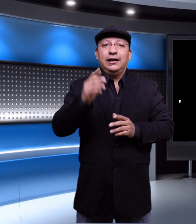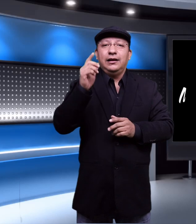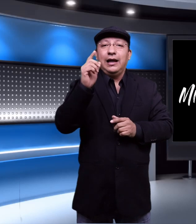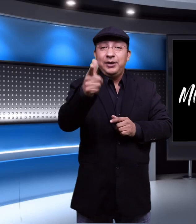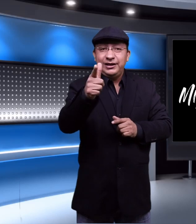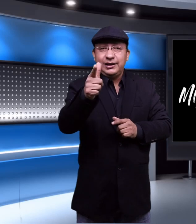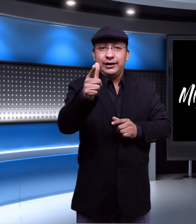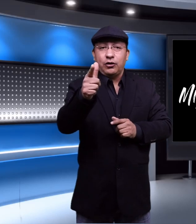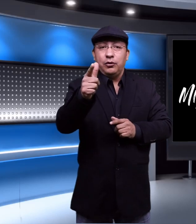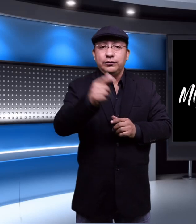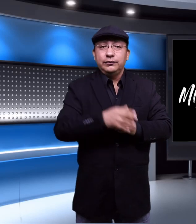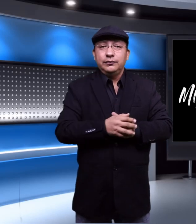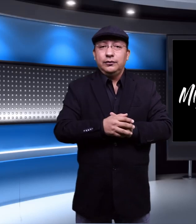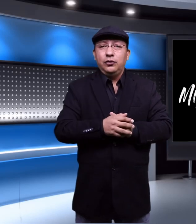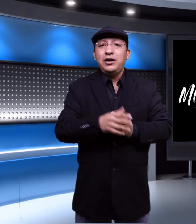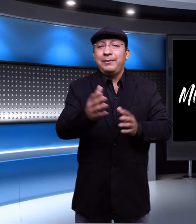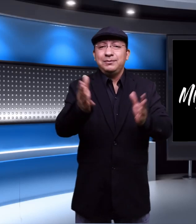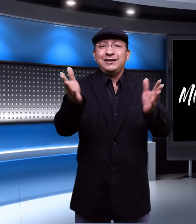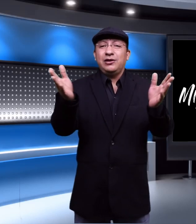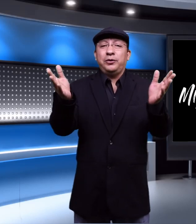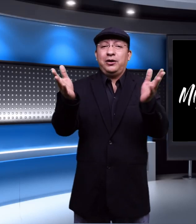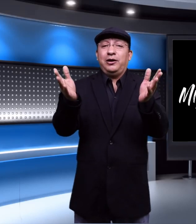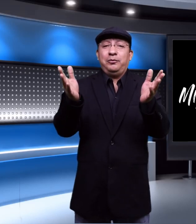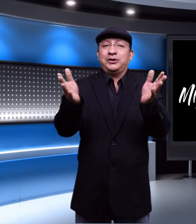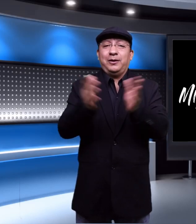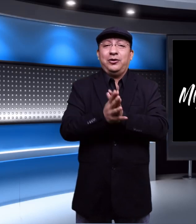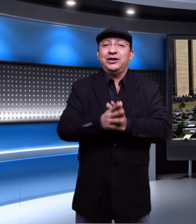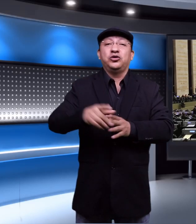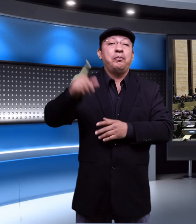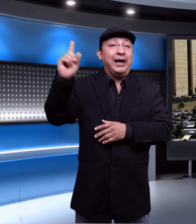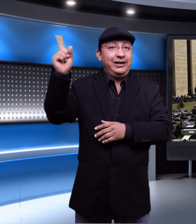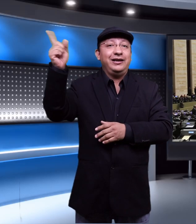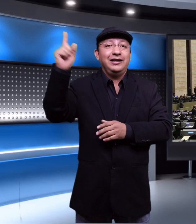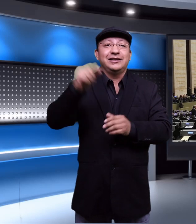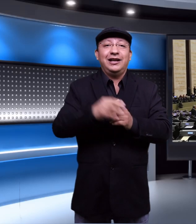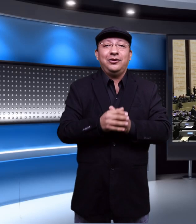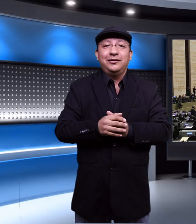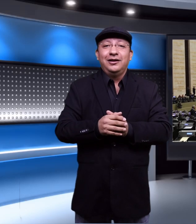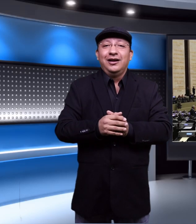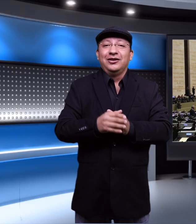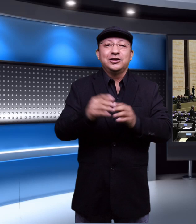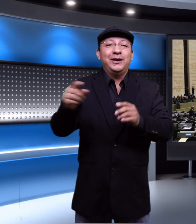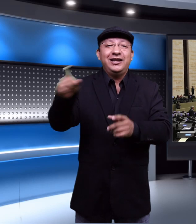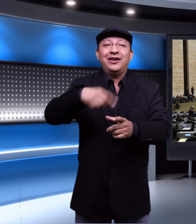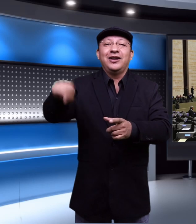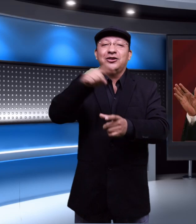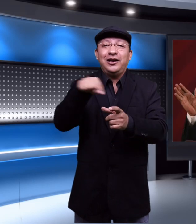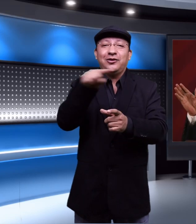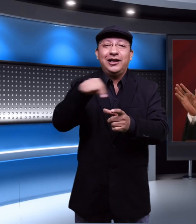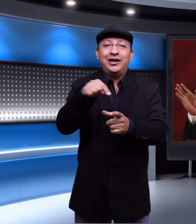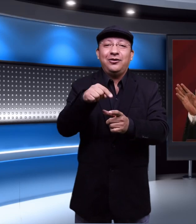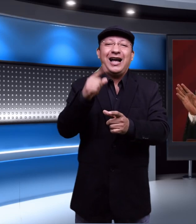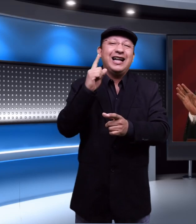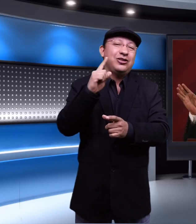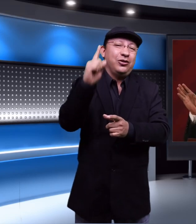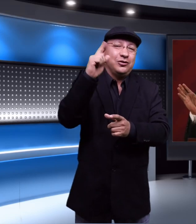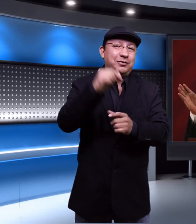La ministra de Romo. Una vez más el gobierno de López Obrador y su pandilla en el Senado nos vendieron a tole con el dedo a todos los